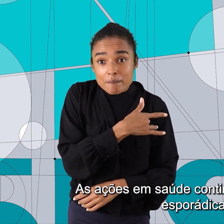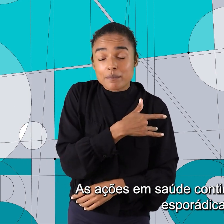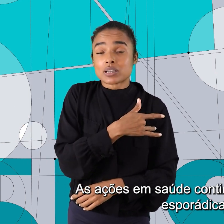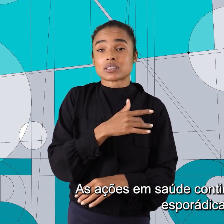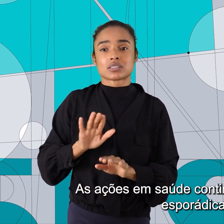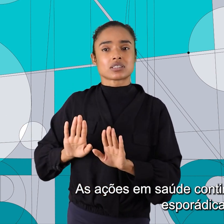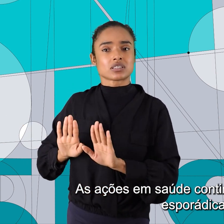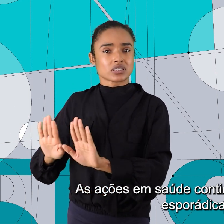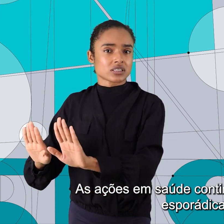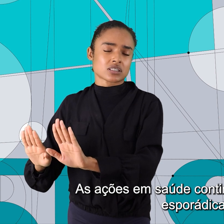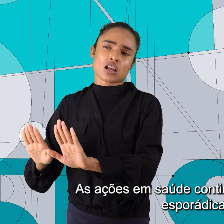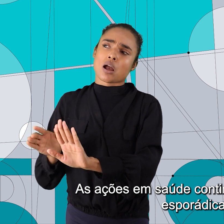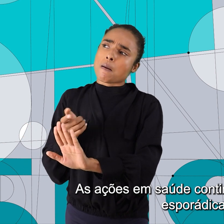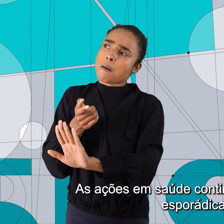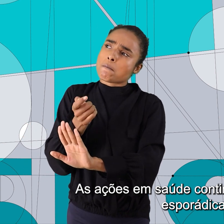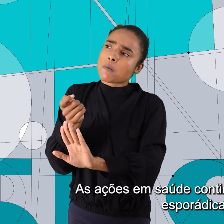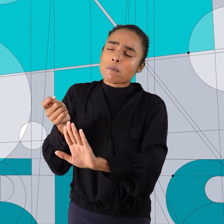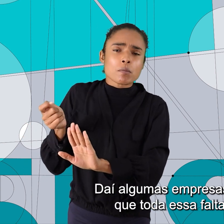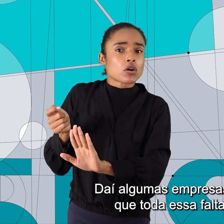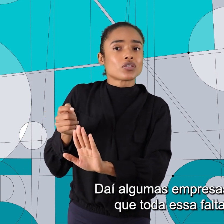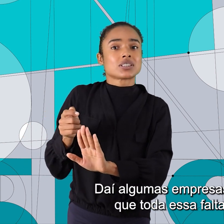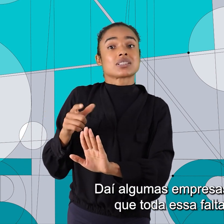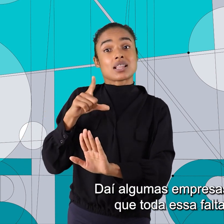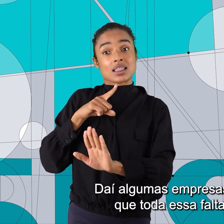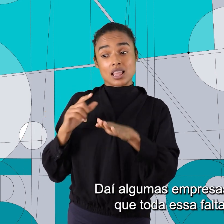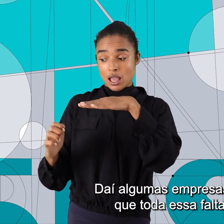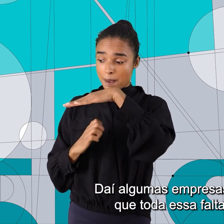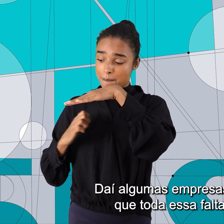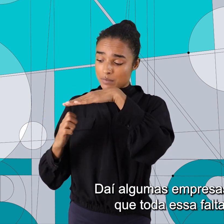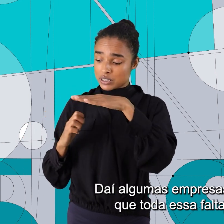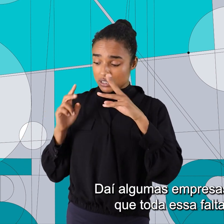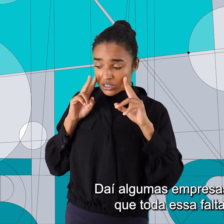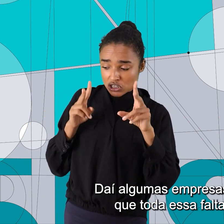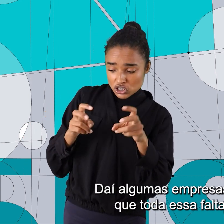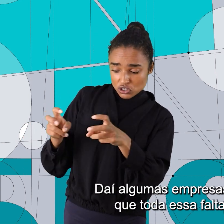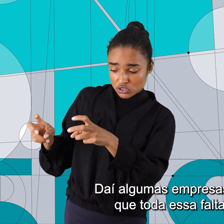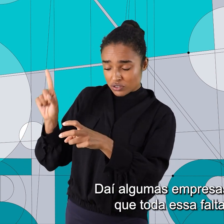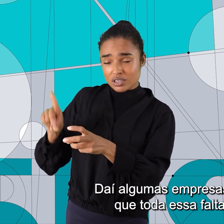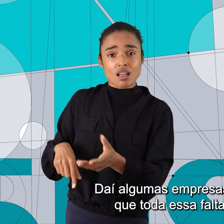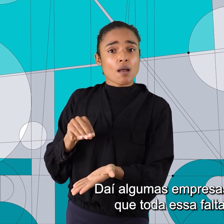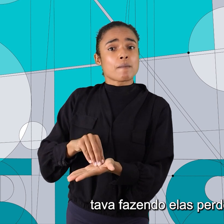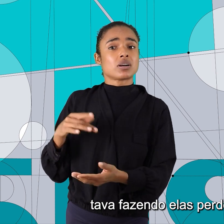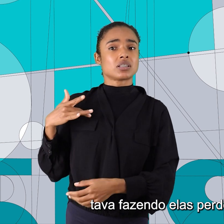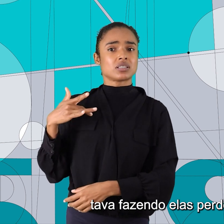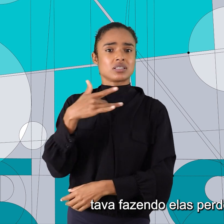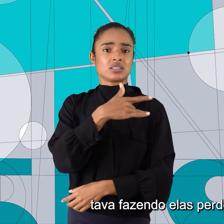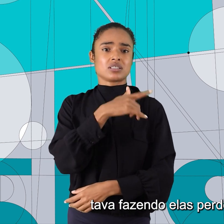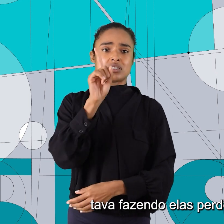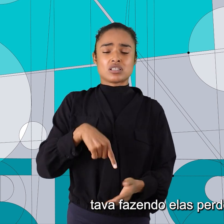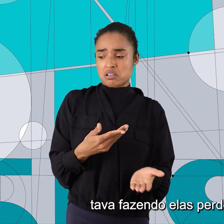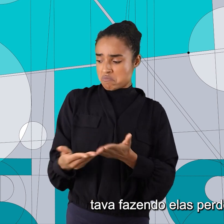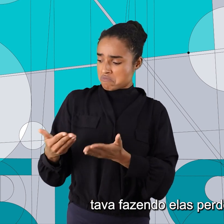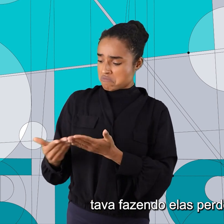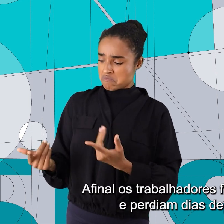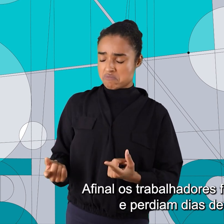isoladas, esporádicas. Daí algumas empresas perceberam que toda essa falta de saúde estava fazendo elas